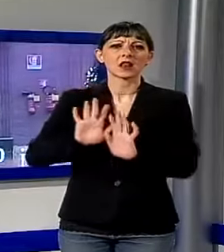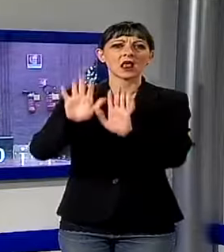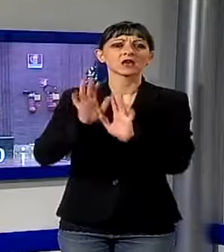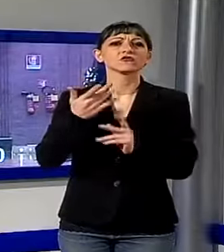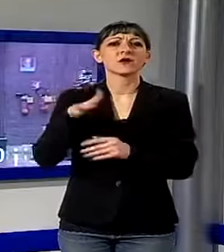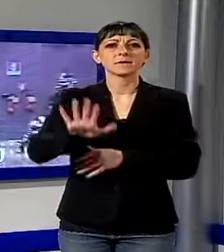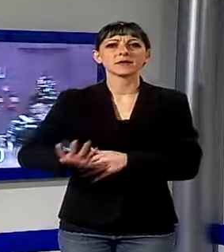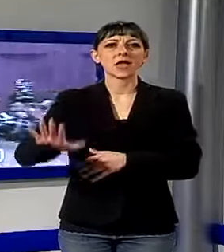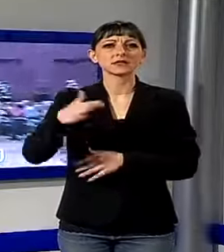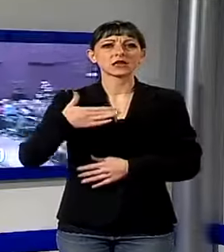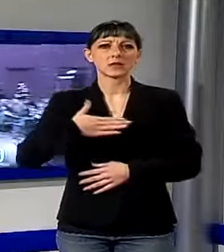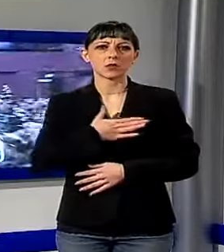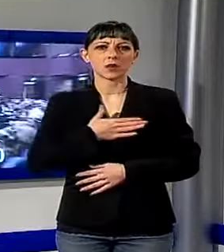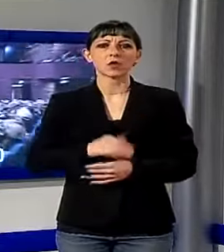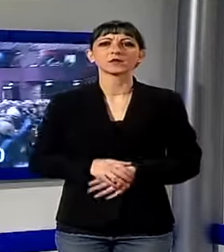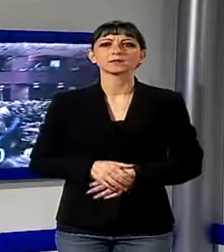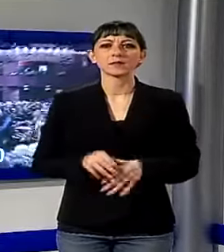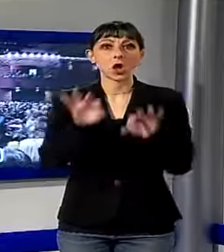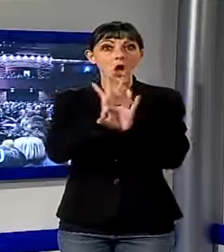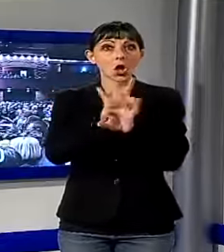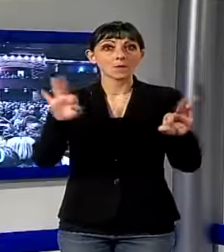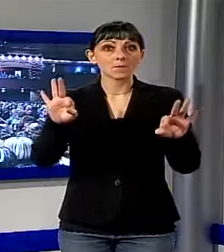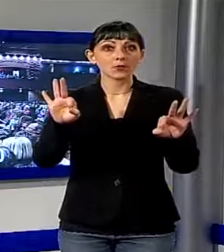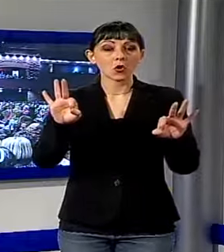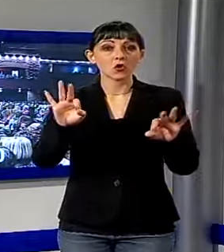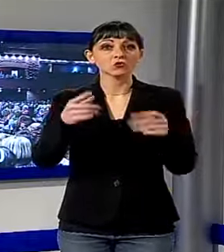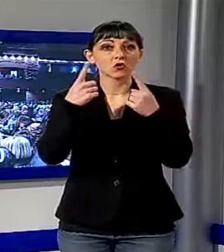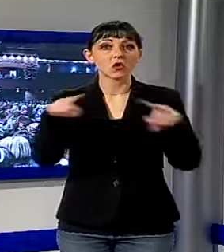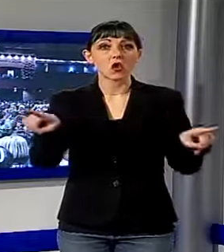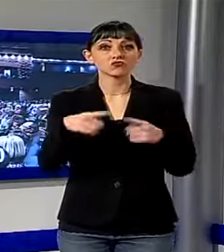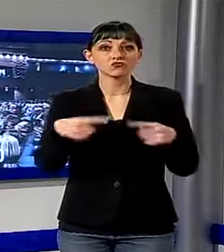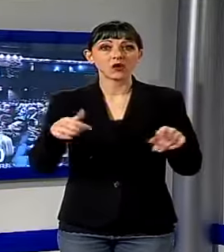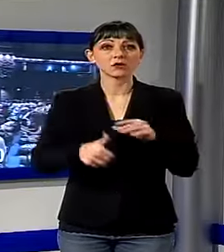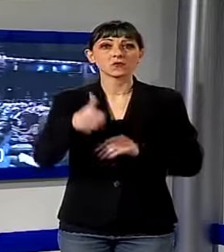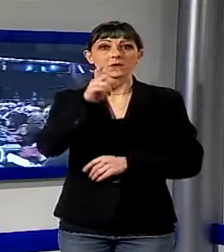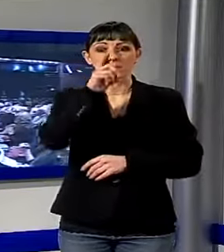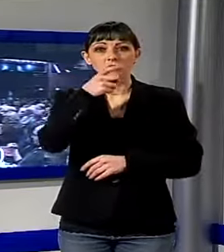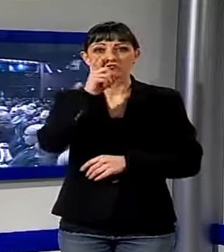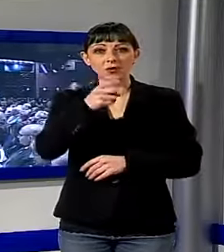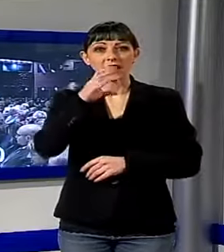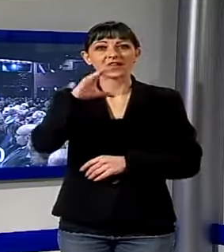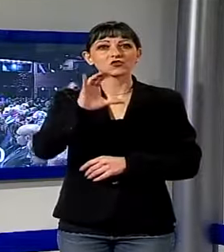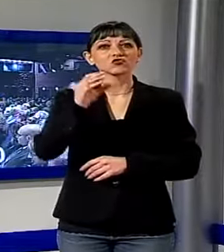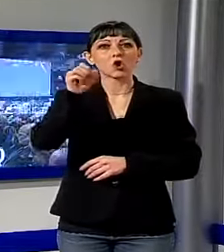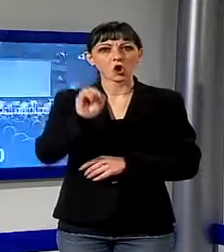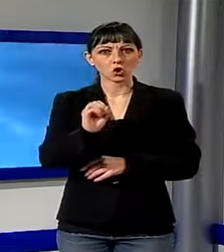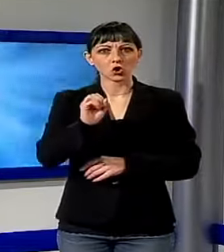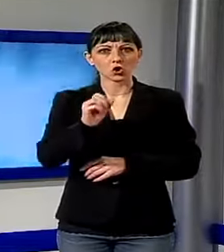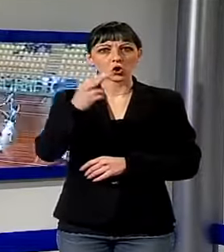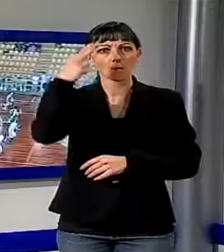concerto di Capodanno del Ciocco, il primo gennaio alle 17.30, il grande tributo ai Beatles. Lo sport